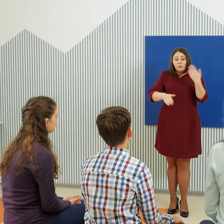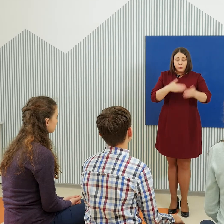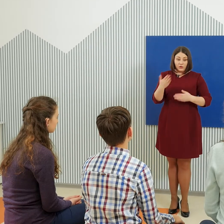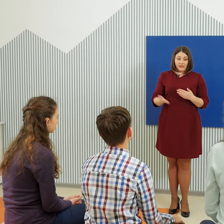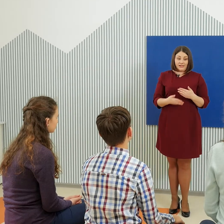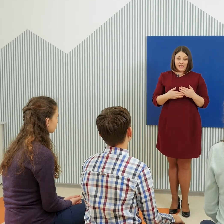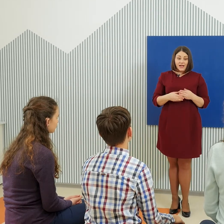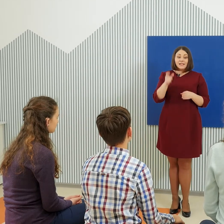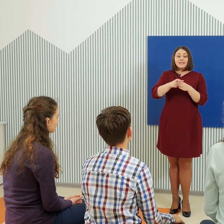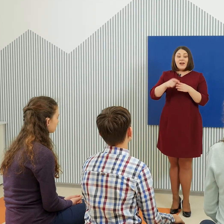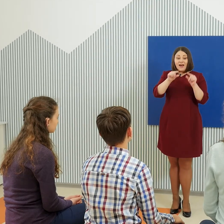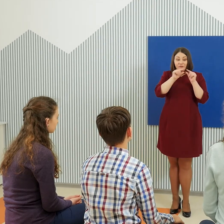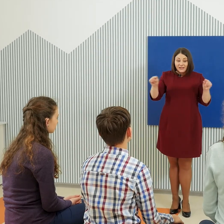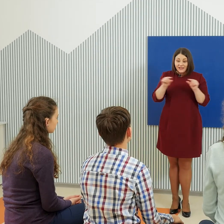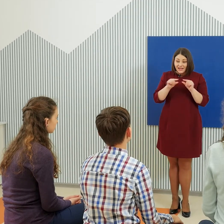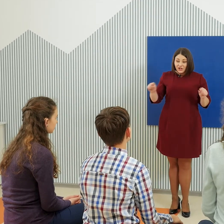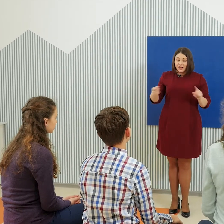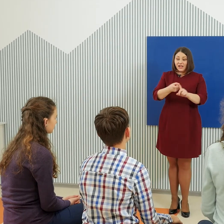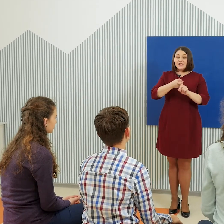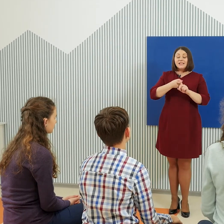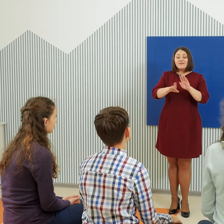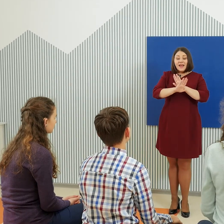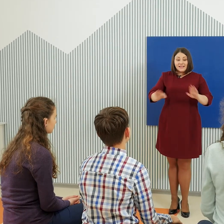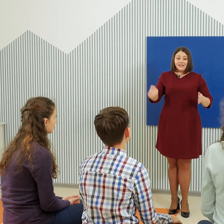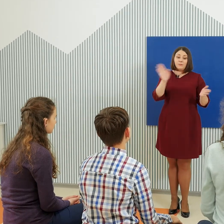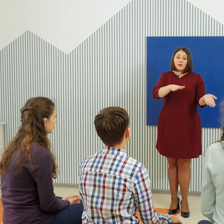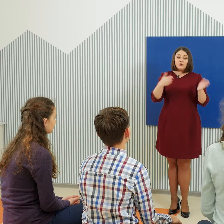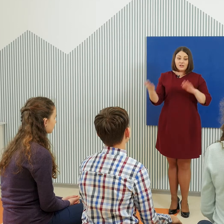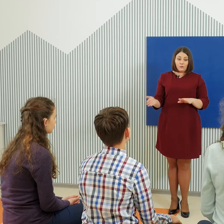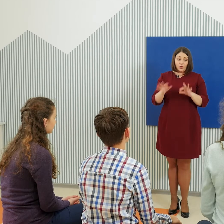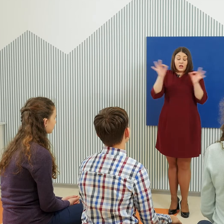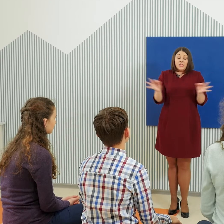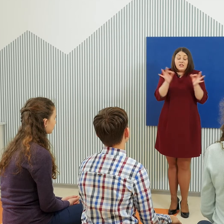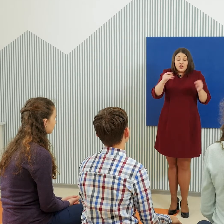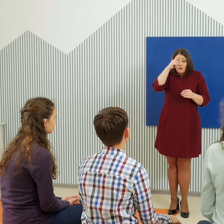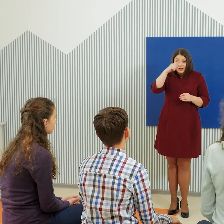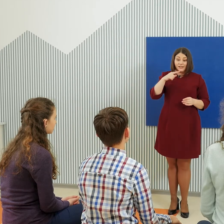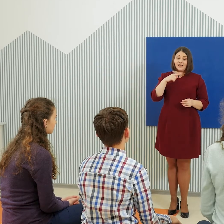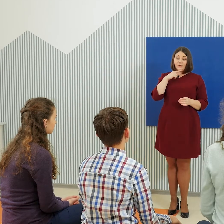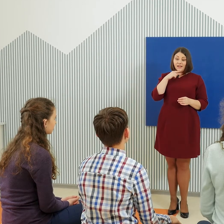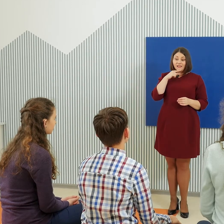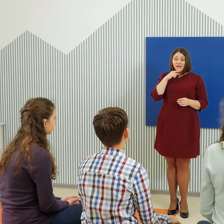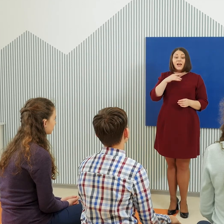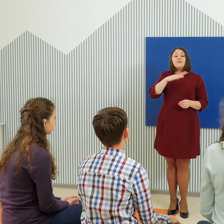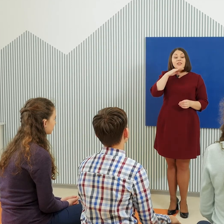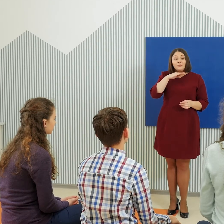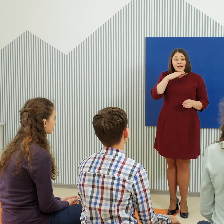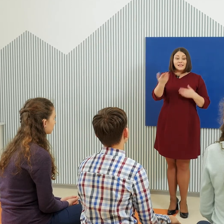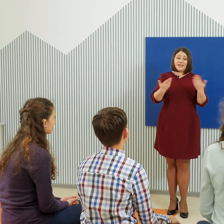путаница. Слова в предложениях не связаны между собой и ничего не разобрать. Внимательнее